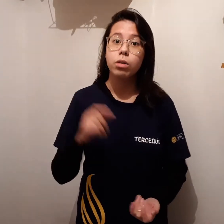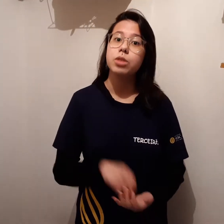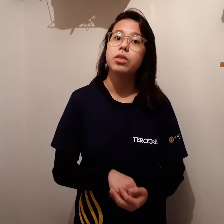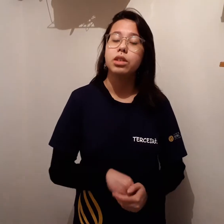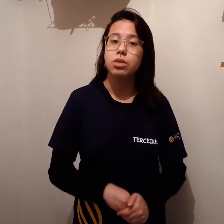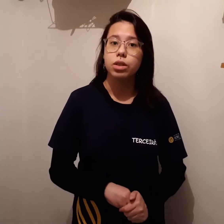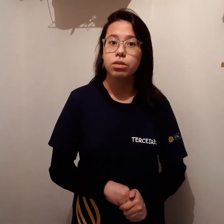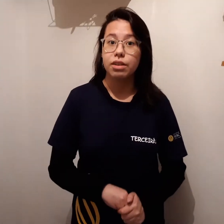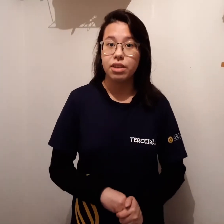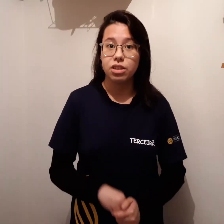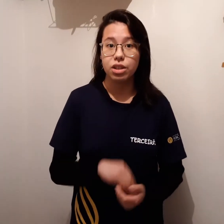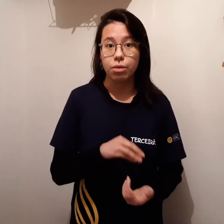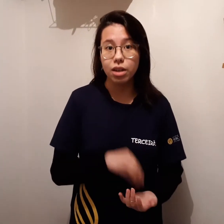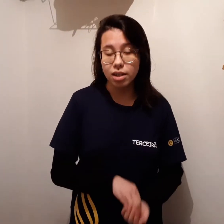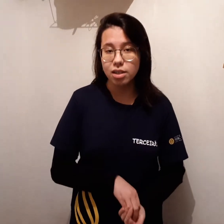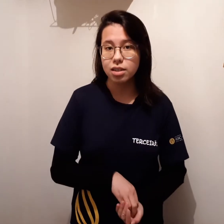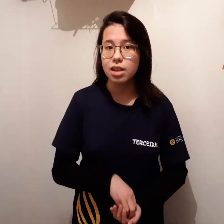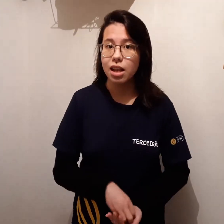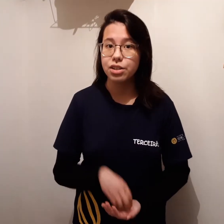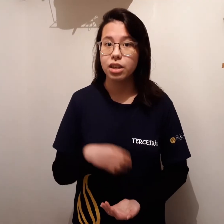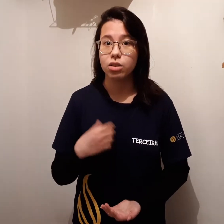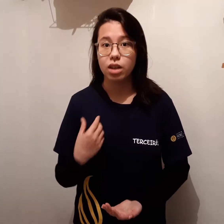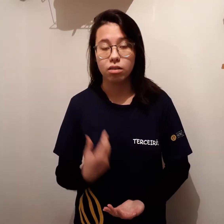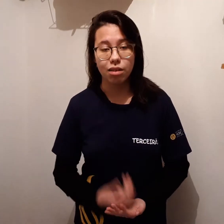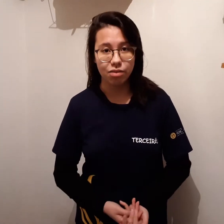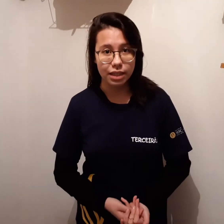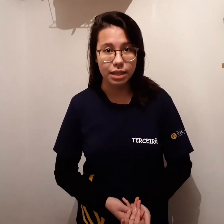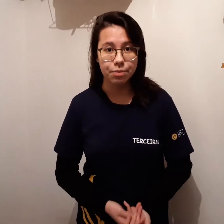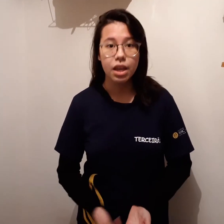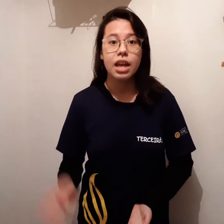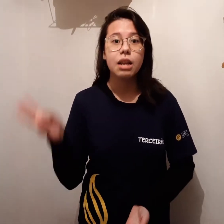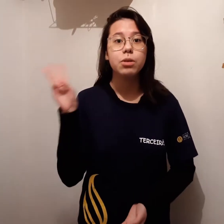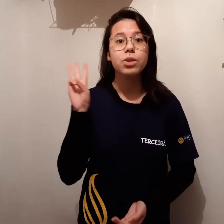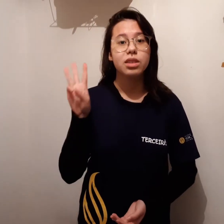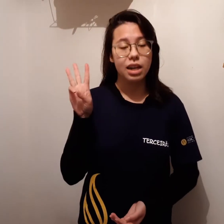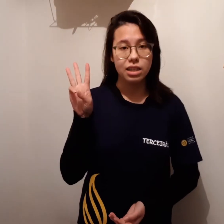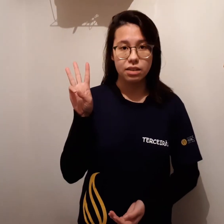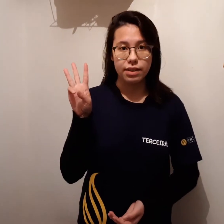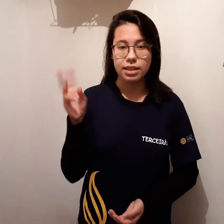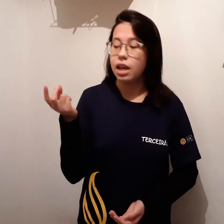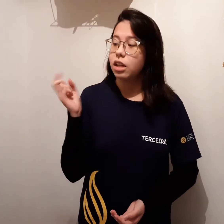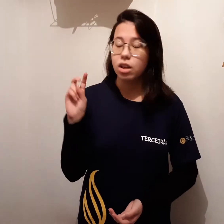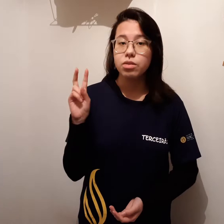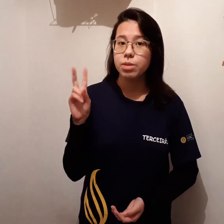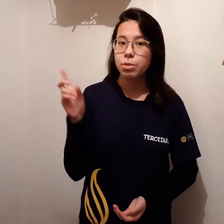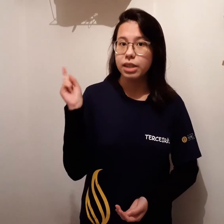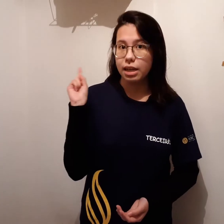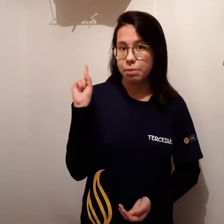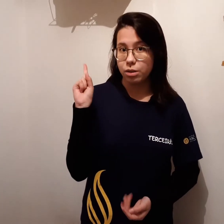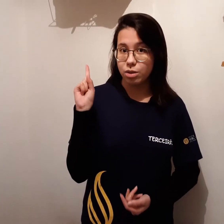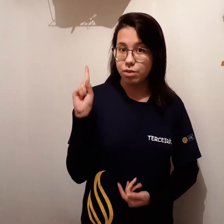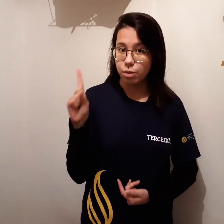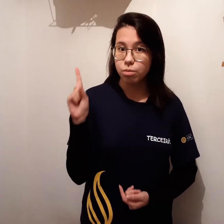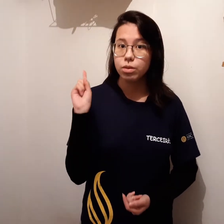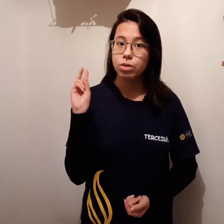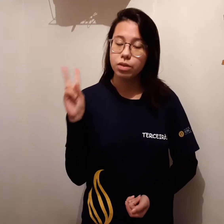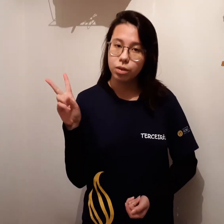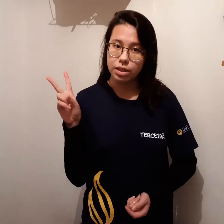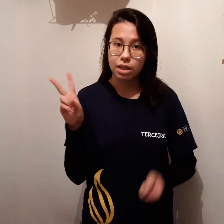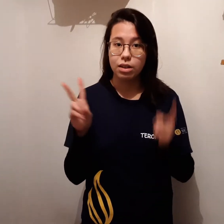autismo é transtorno que afeta em geral crianças e ele é diagnosticado na infância. Ele possui três níveis. Nós vamos abordar apenas o nível 1 e o nível 2, que é a